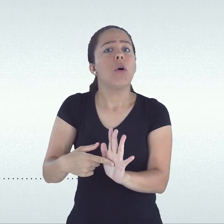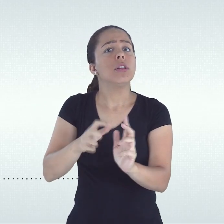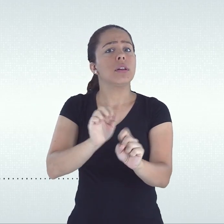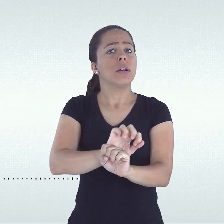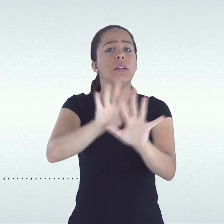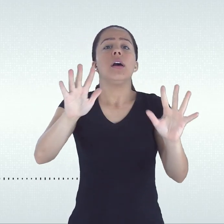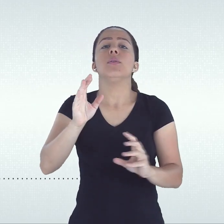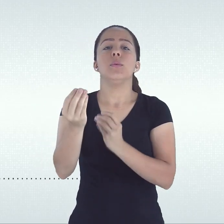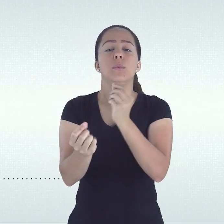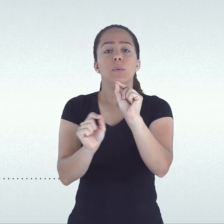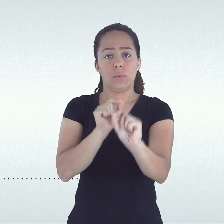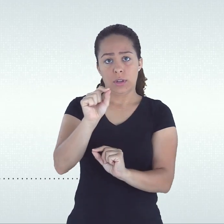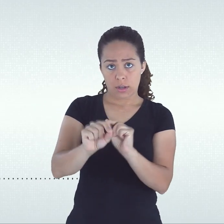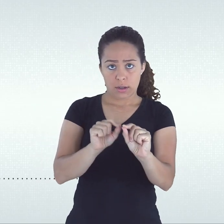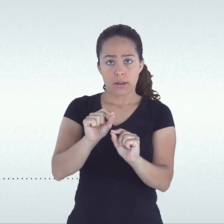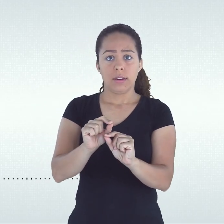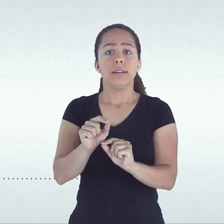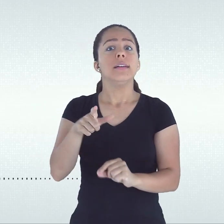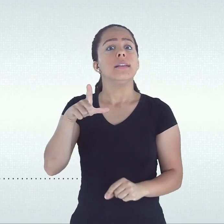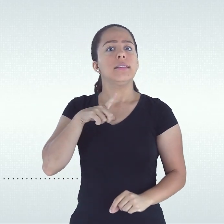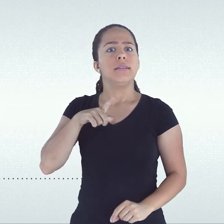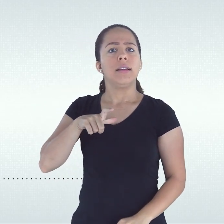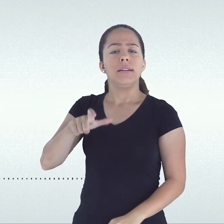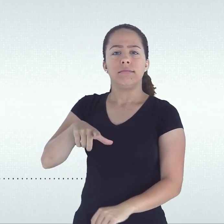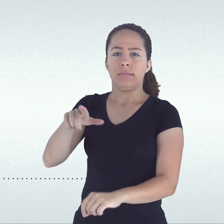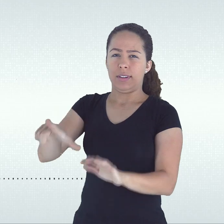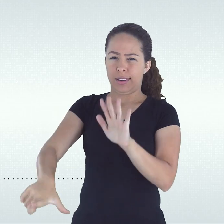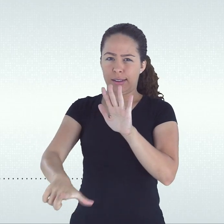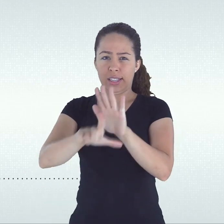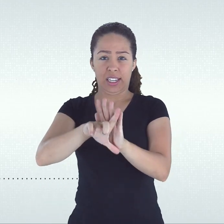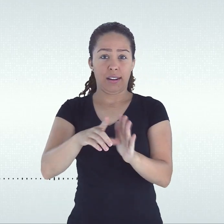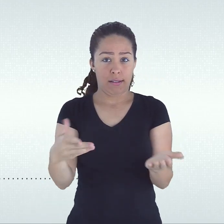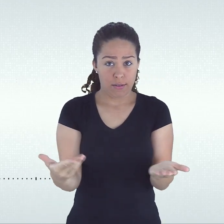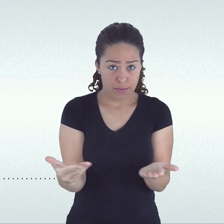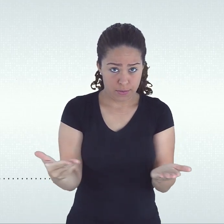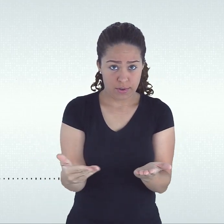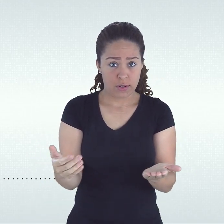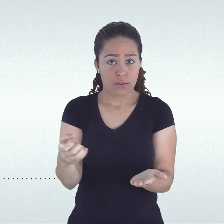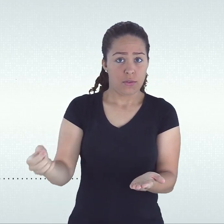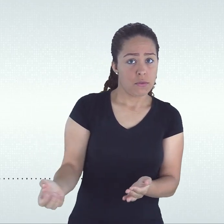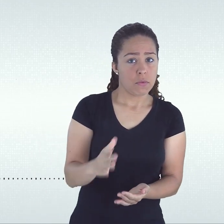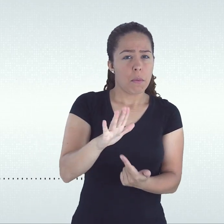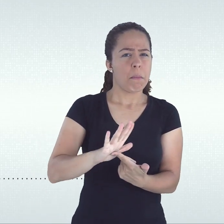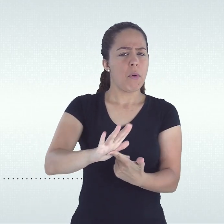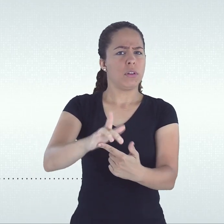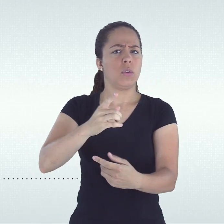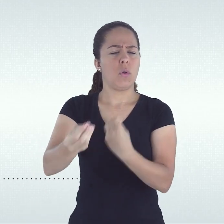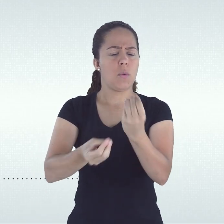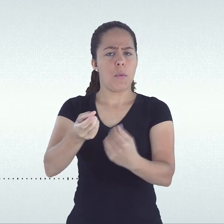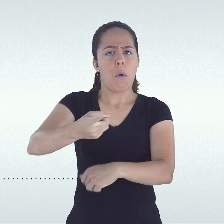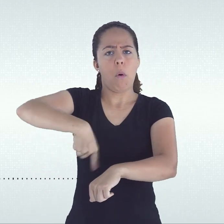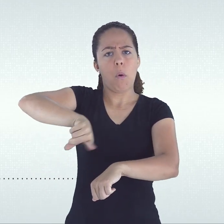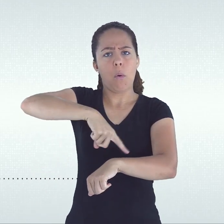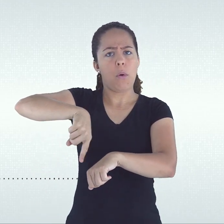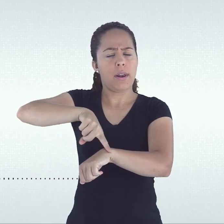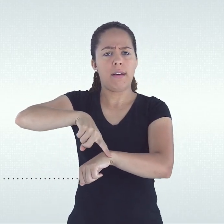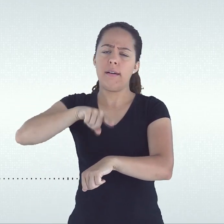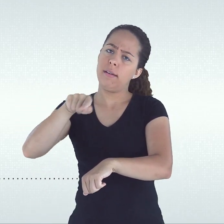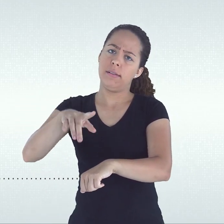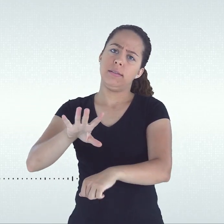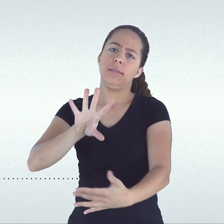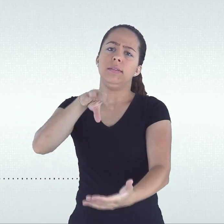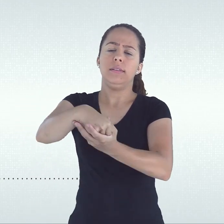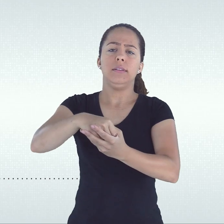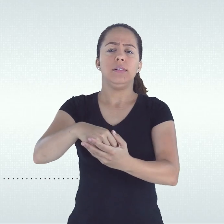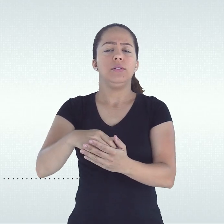deixa ainda mais explícita a informação a frequência de que trata a lei passa a ser apurada agora sobre o total